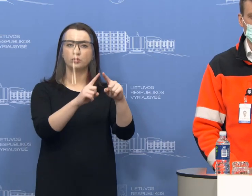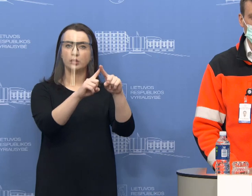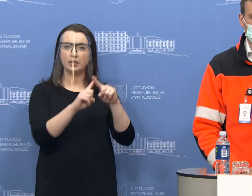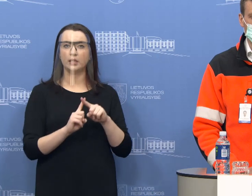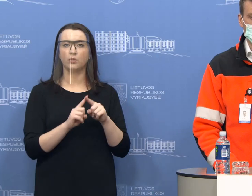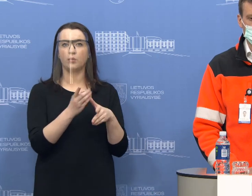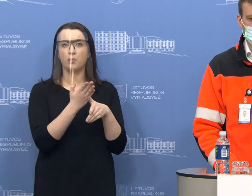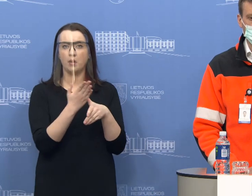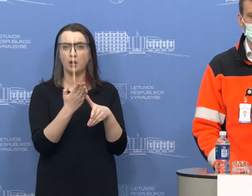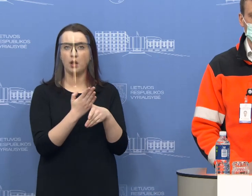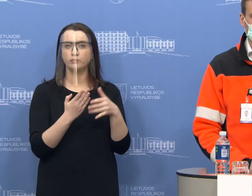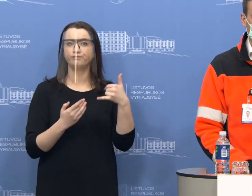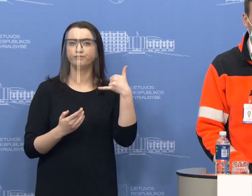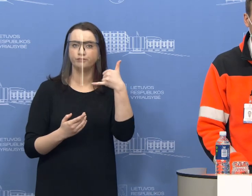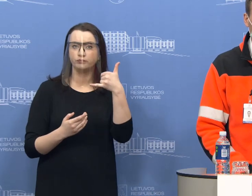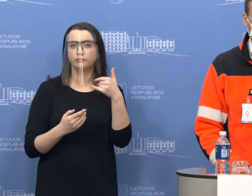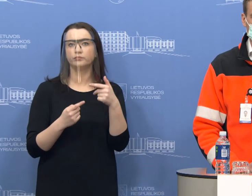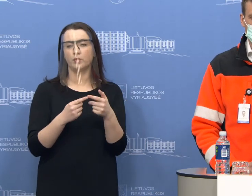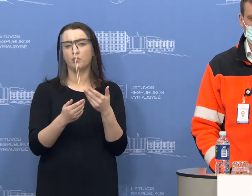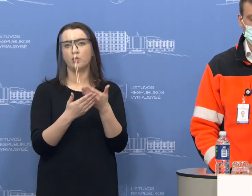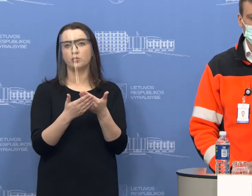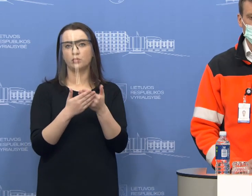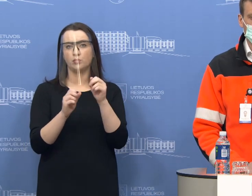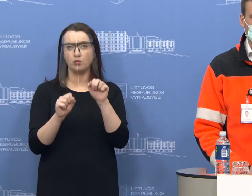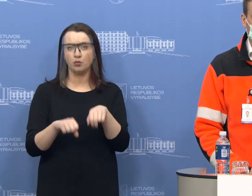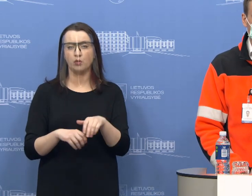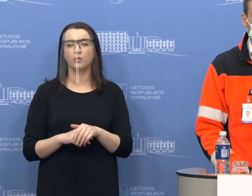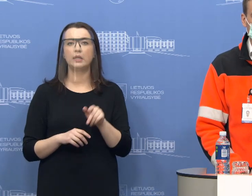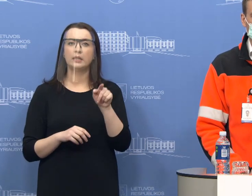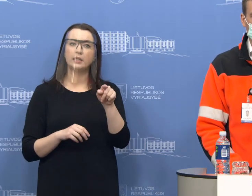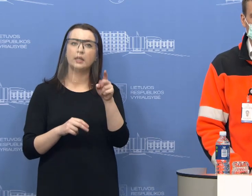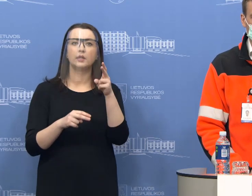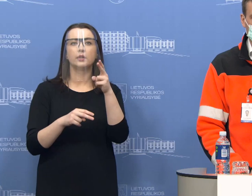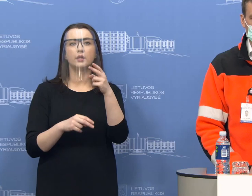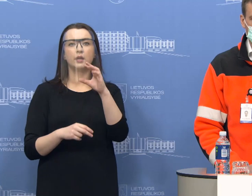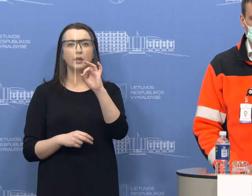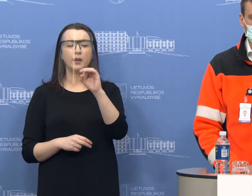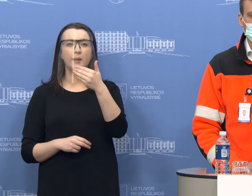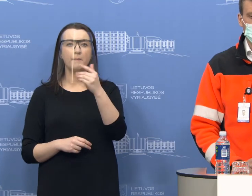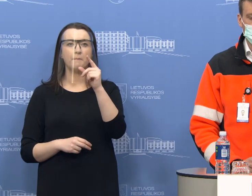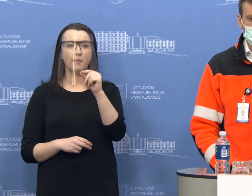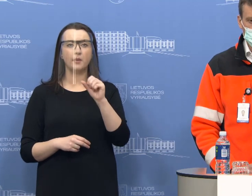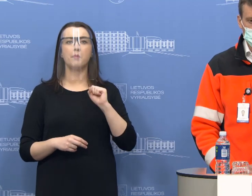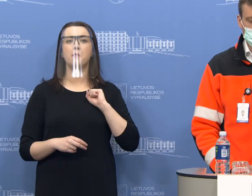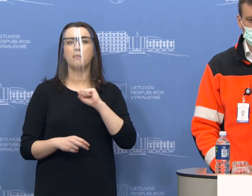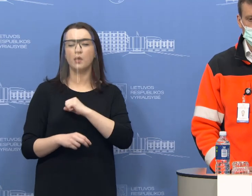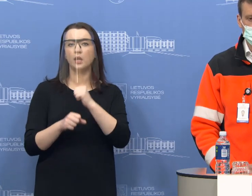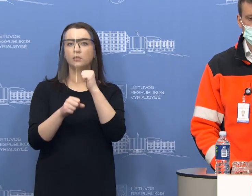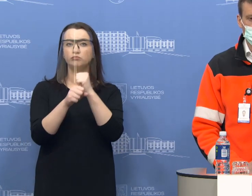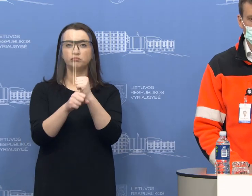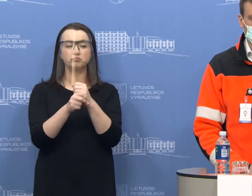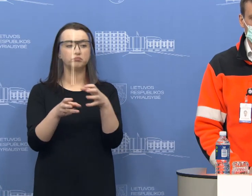medicinos pagalbos dispečiarinę, į numerį 033. Ir ten jau GMP dispečiarinės medikai, dirbantis